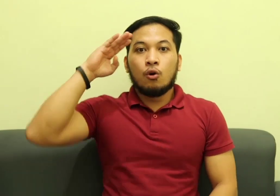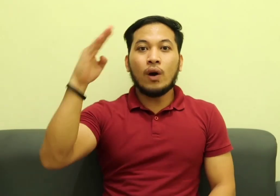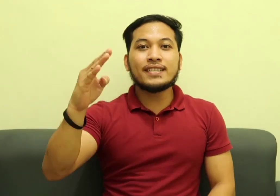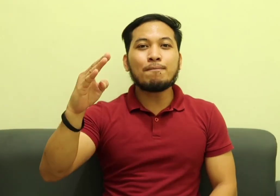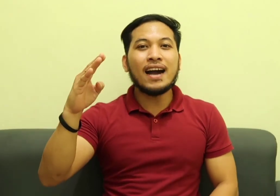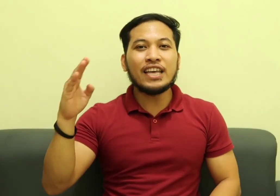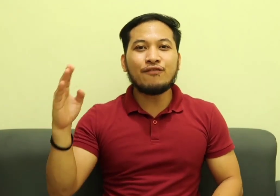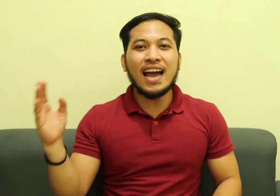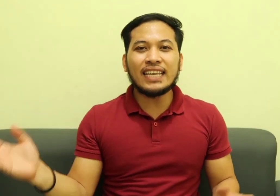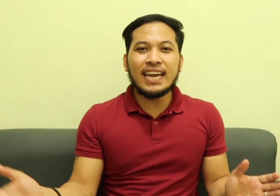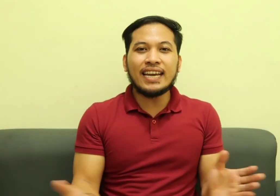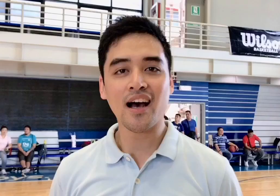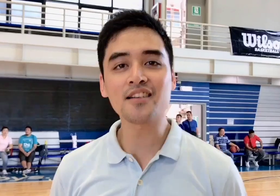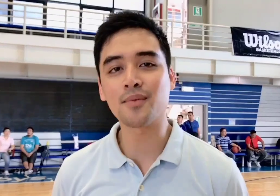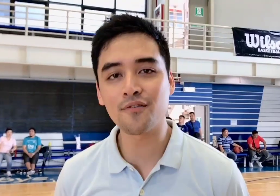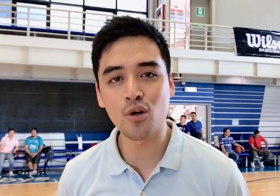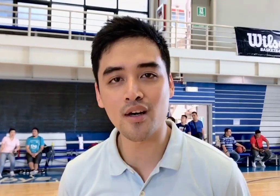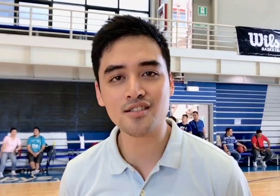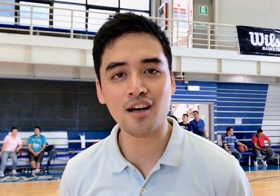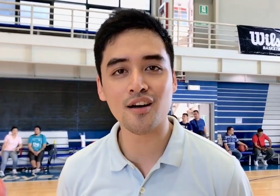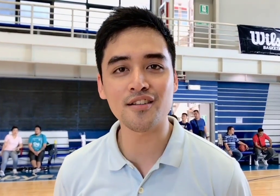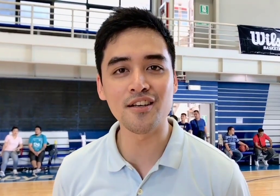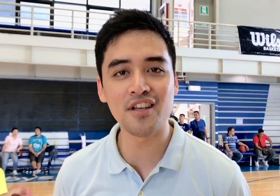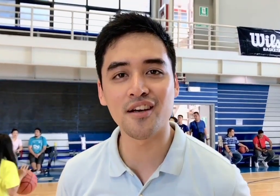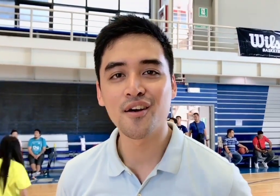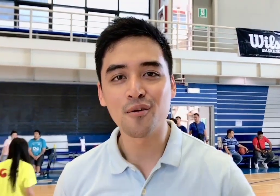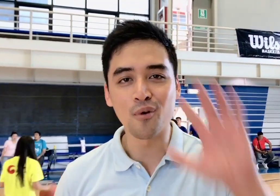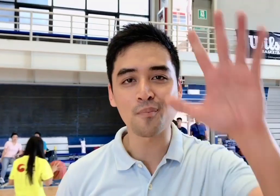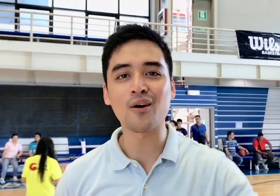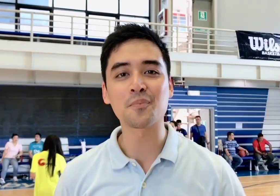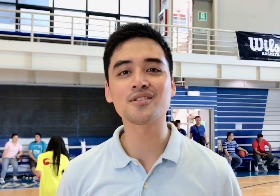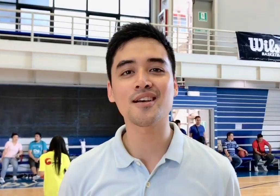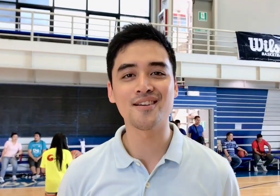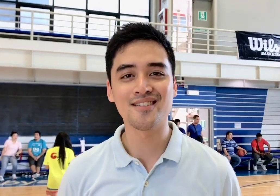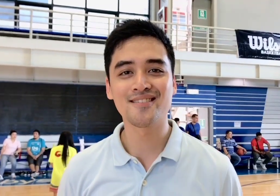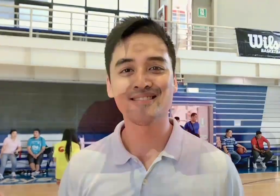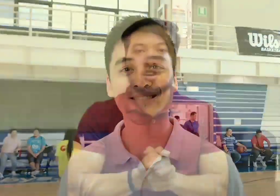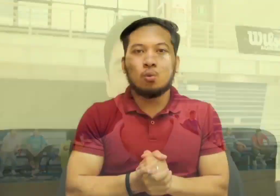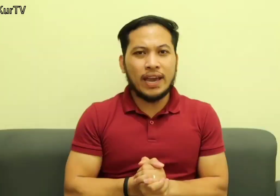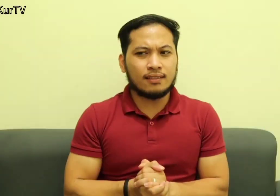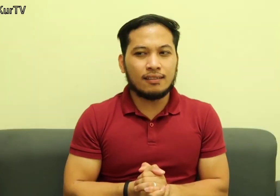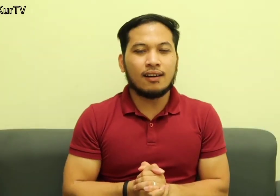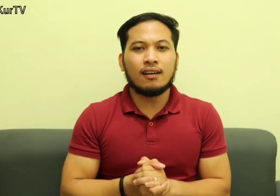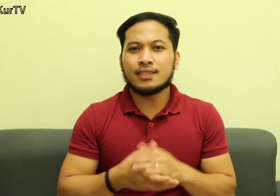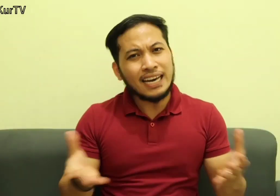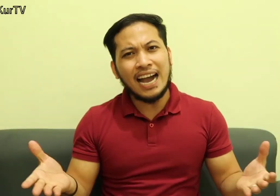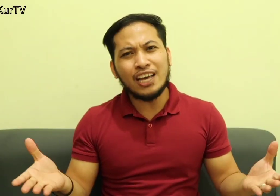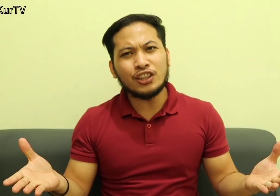What's up mga TVNATICS! Hi sa mga viewers ng CURT TV More power po sa inyo Wait, saan naggaling yung